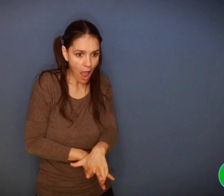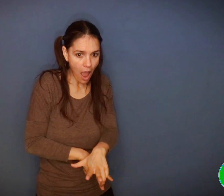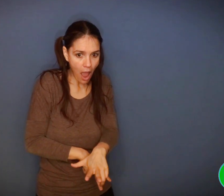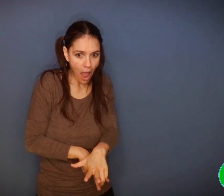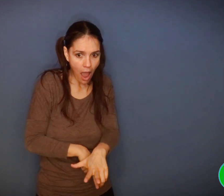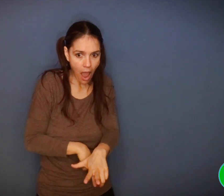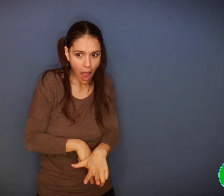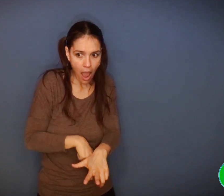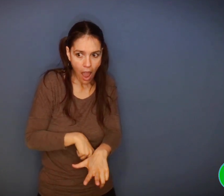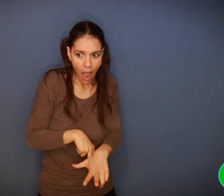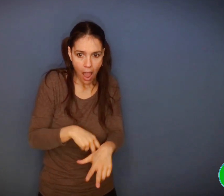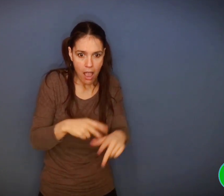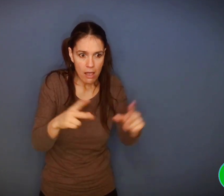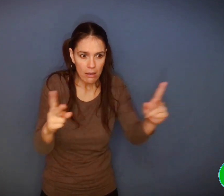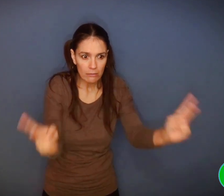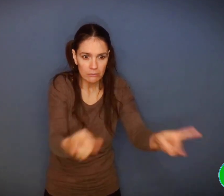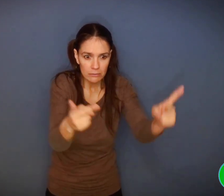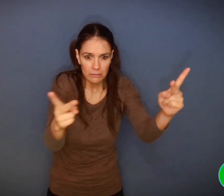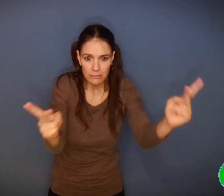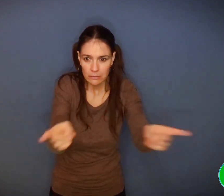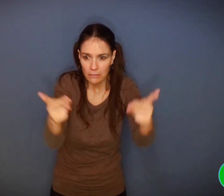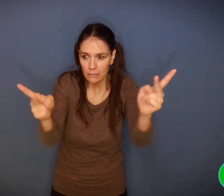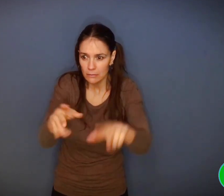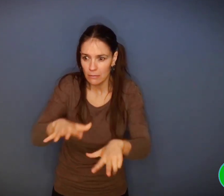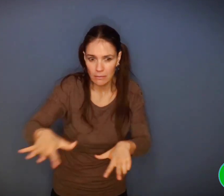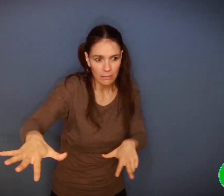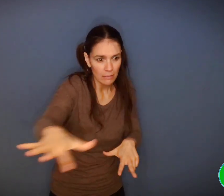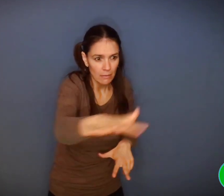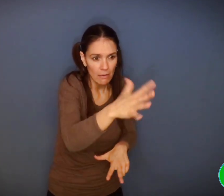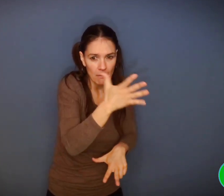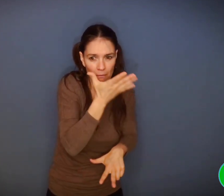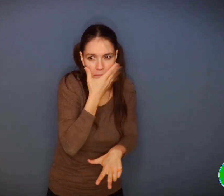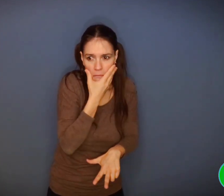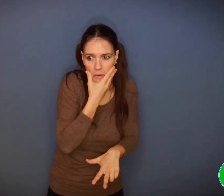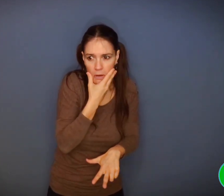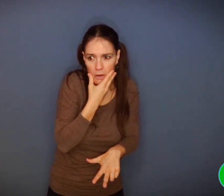» « Quelle belle salade !